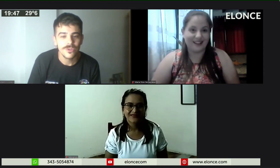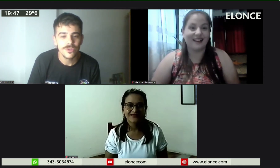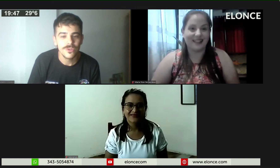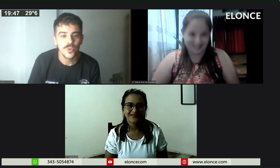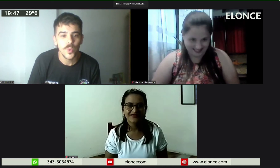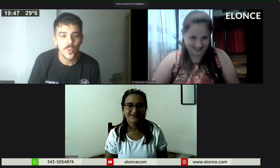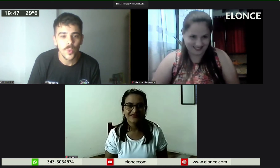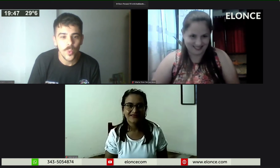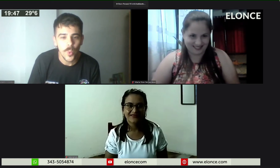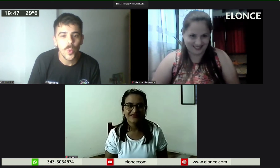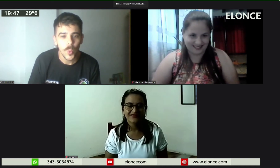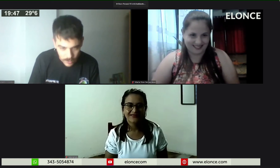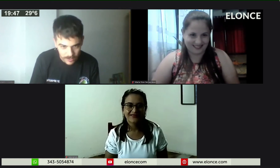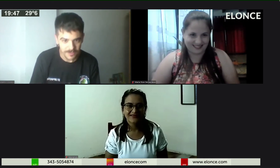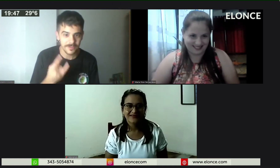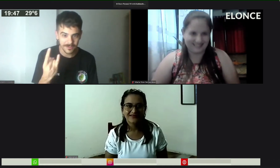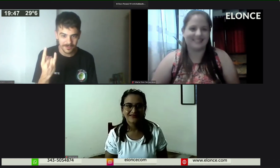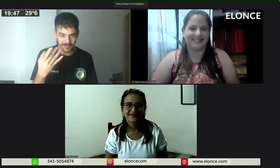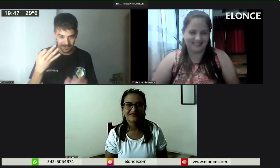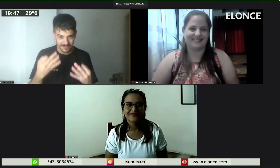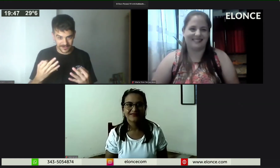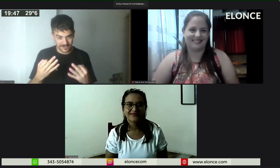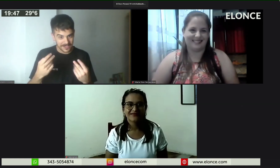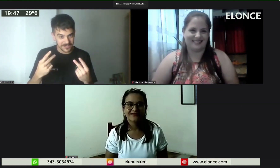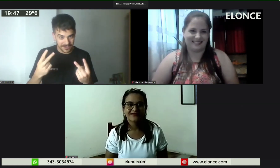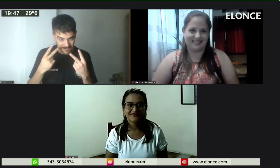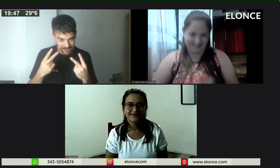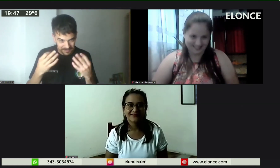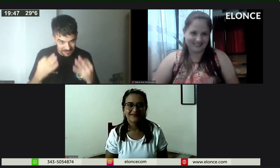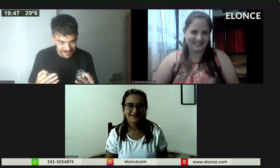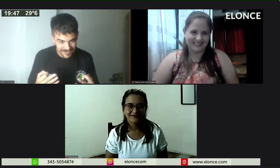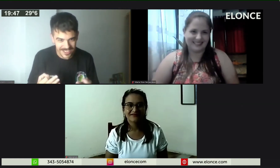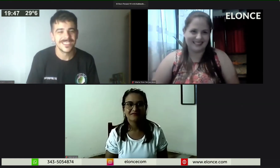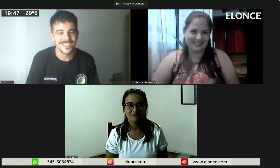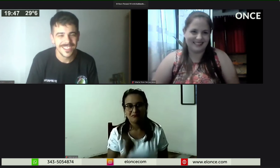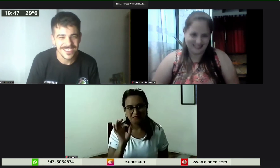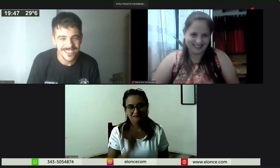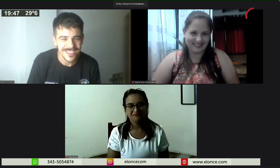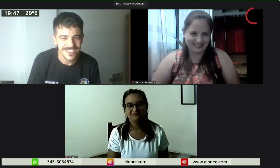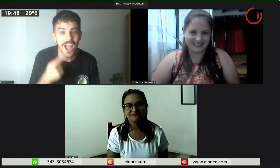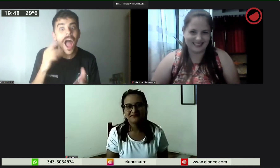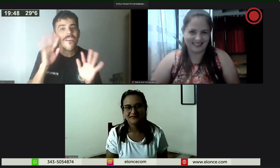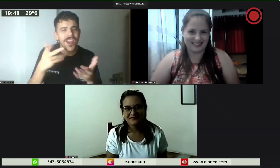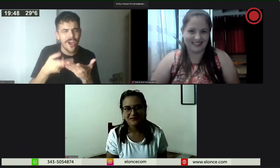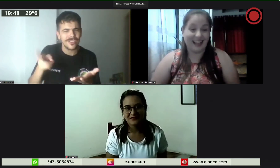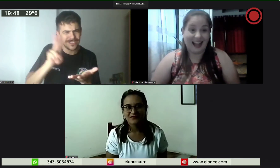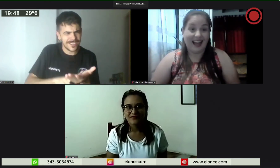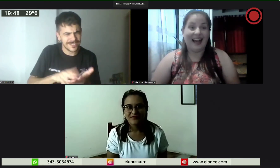Y U. Las chicas me observan. A ver, voy de vuelta, voy de vuelta, voy de vuelta. A ver, voy de vuelta. A ver, casa también.